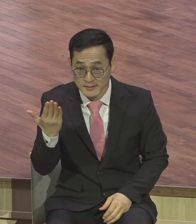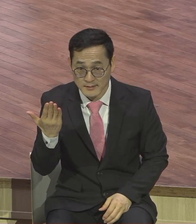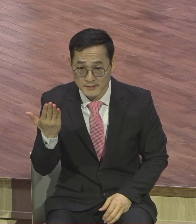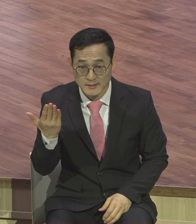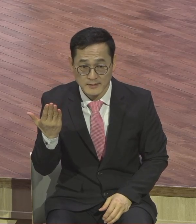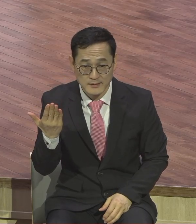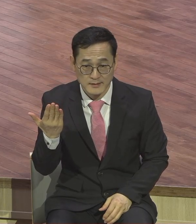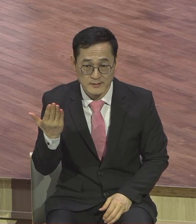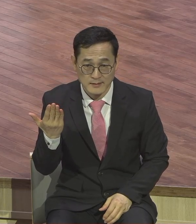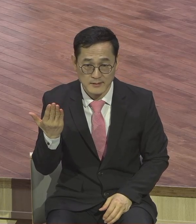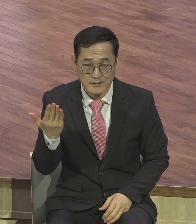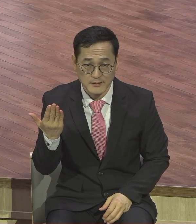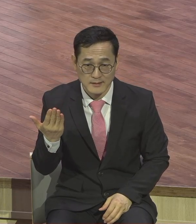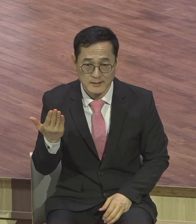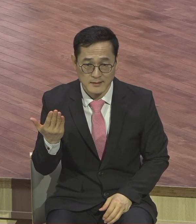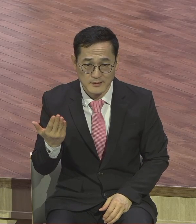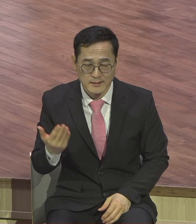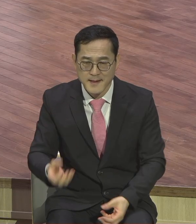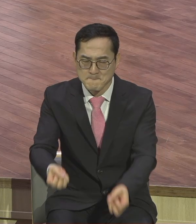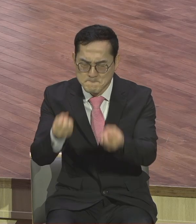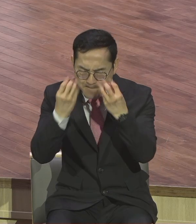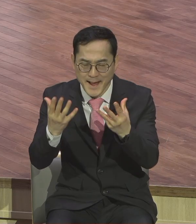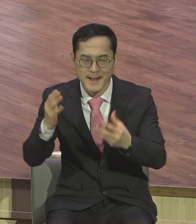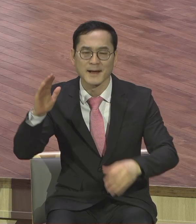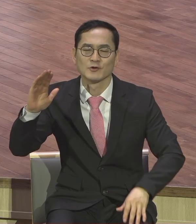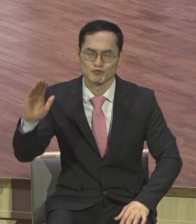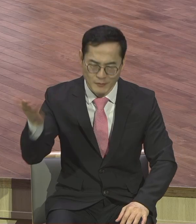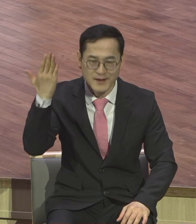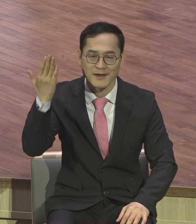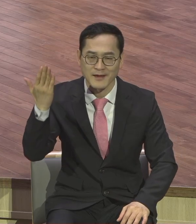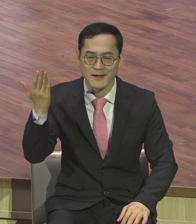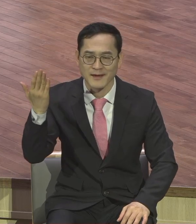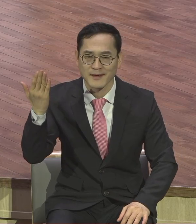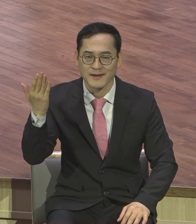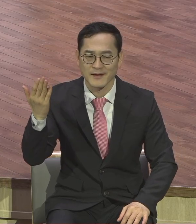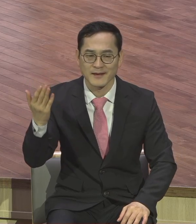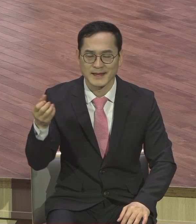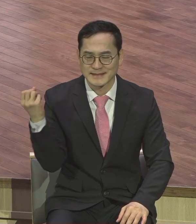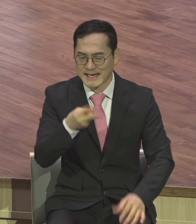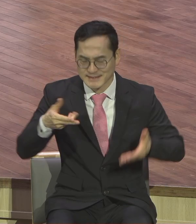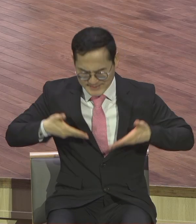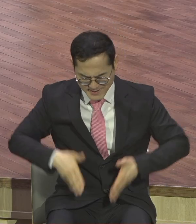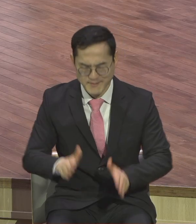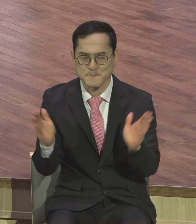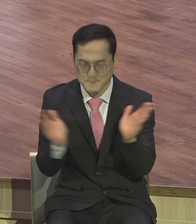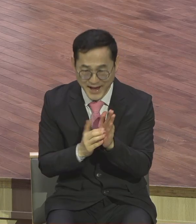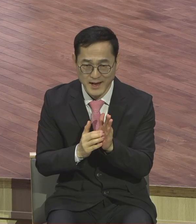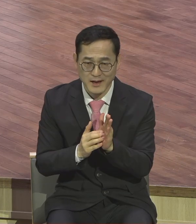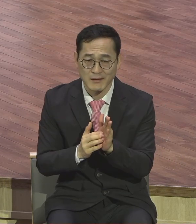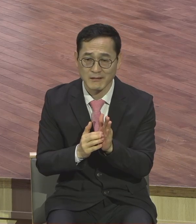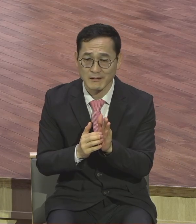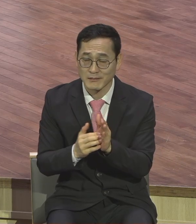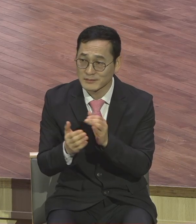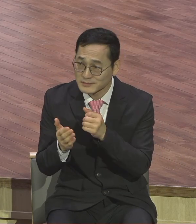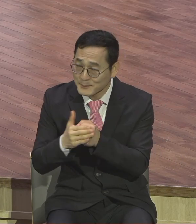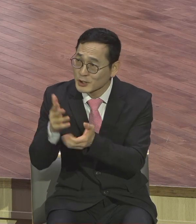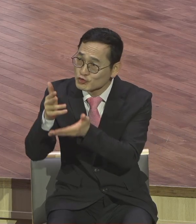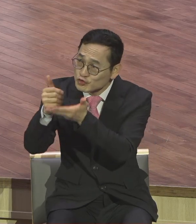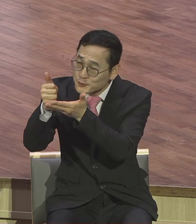되었도다 새롭게 되었도다 거듭났습니다 이제는 주님의 관점에서 모든 것들을